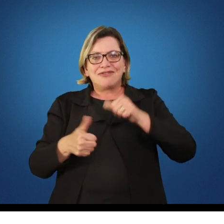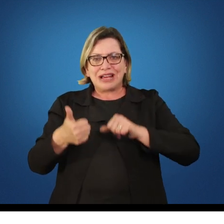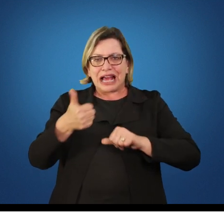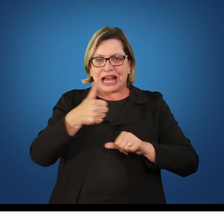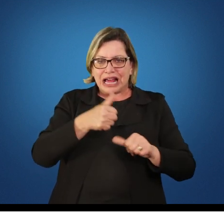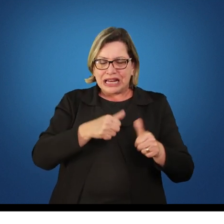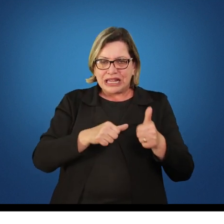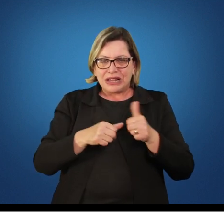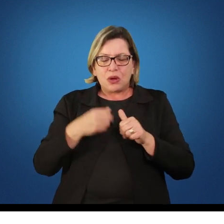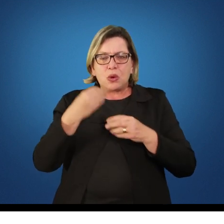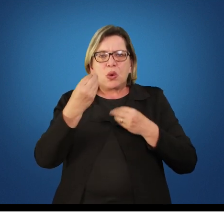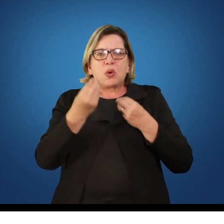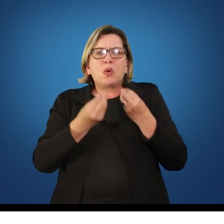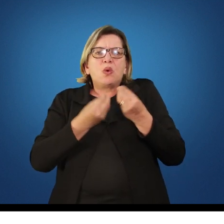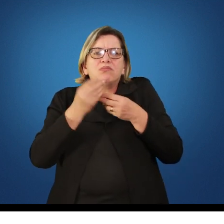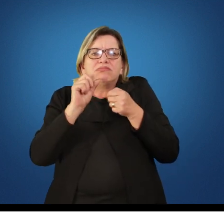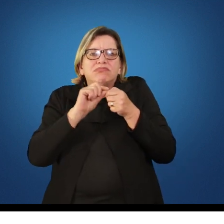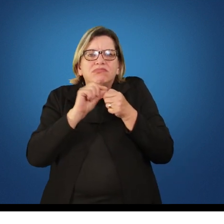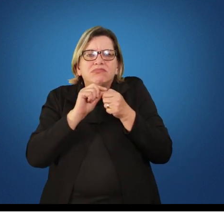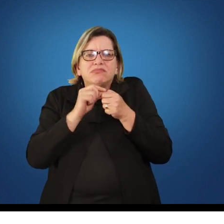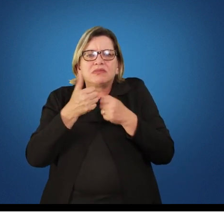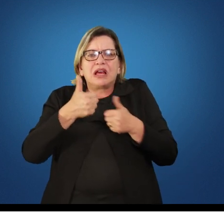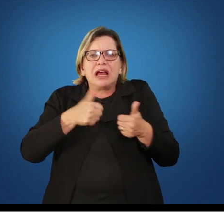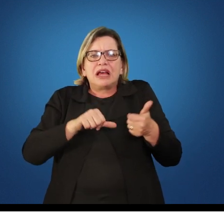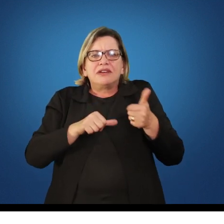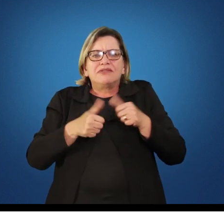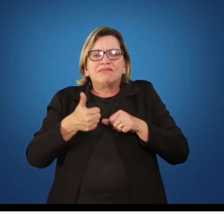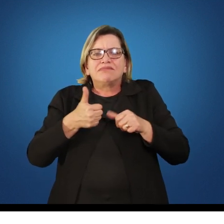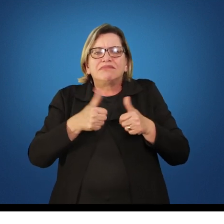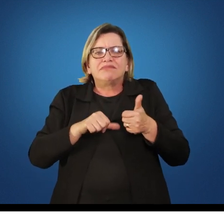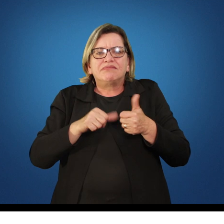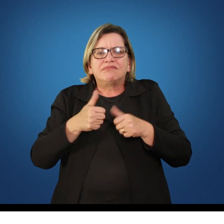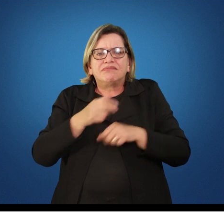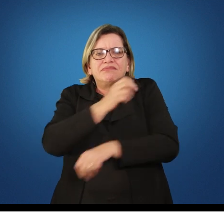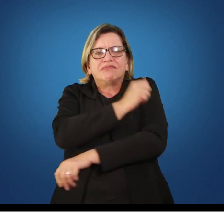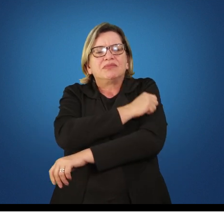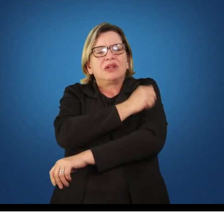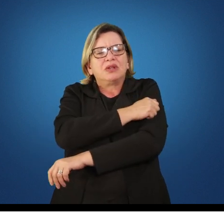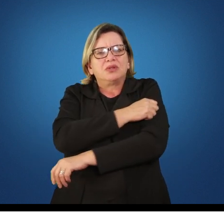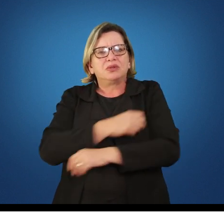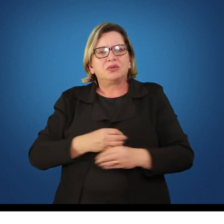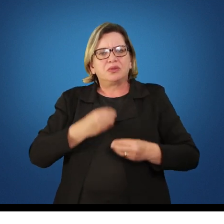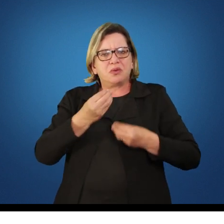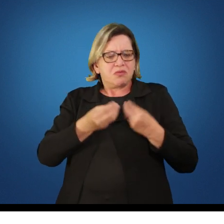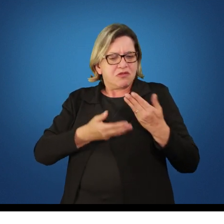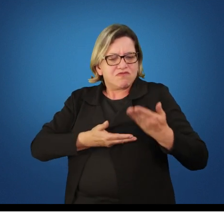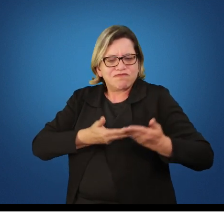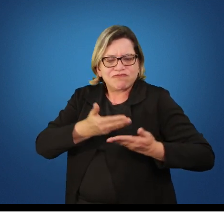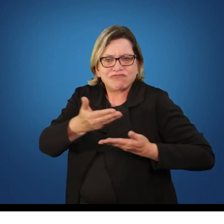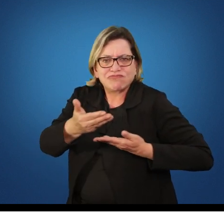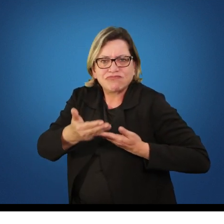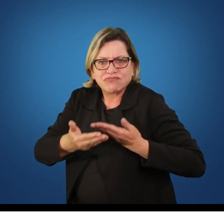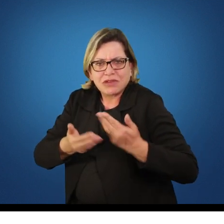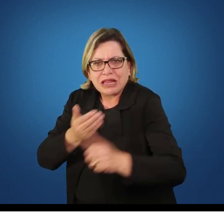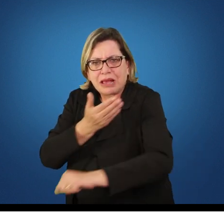Como você deverá avaliar o seu aluno na relação prática esportiva?